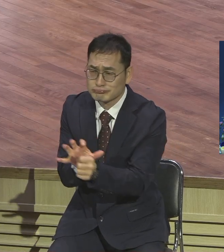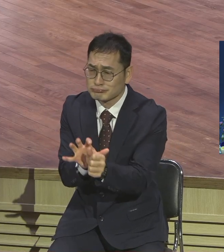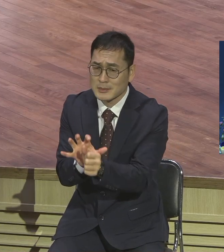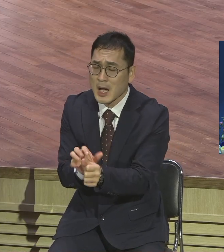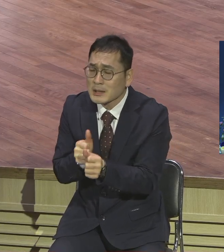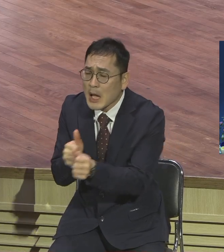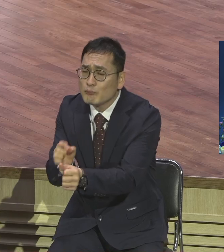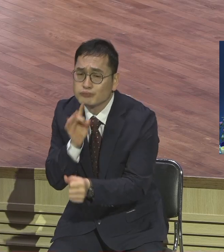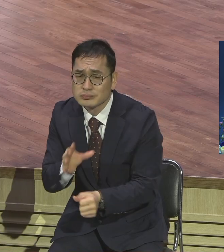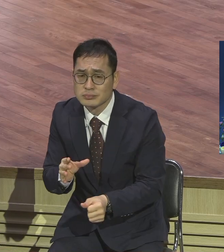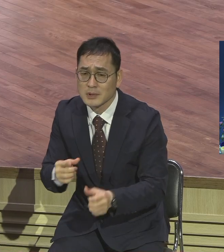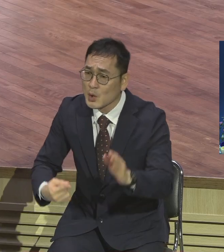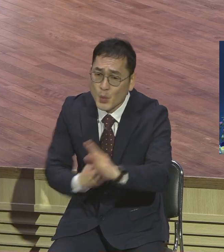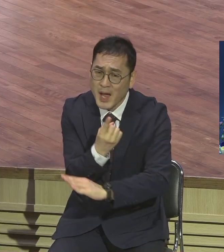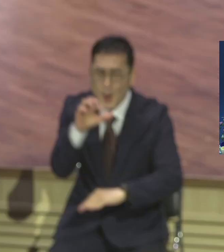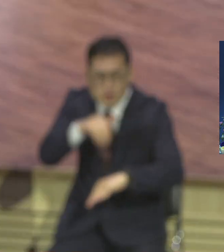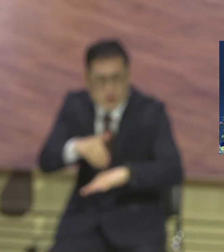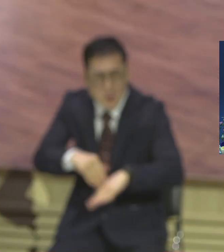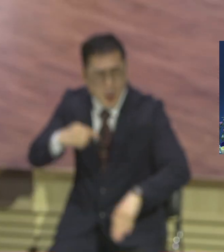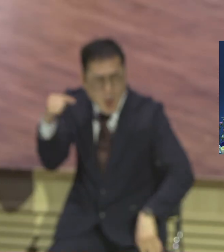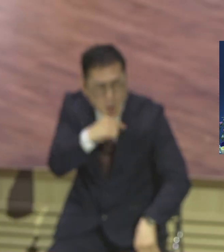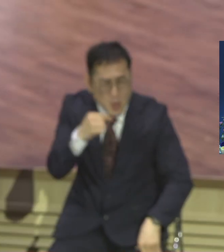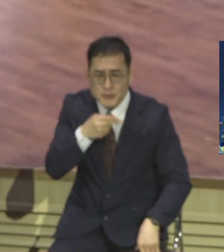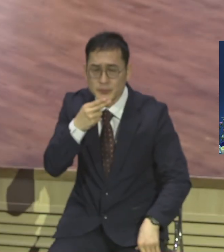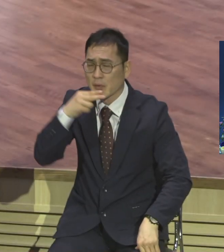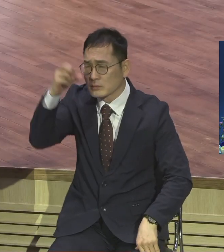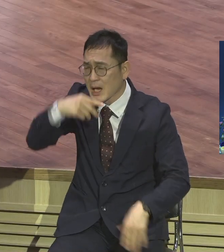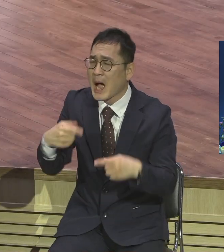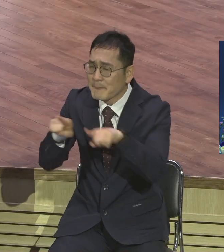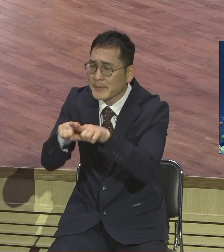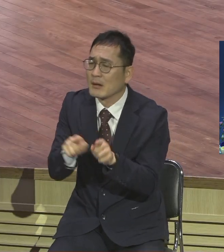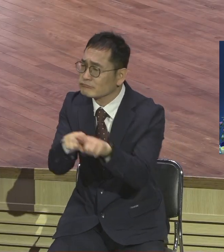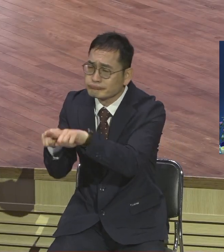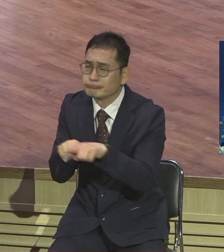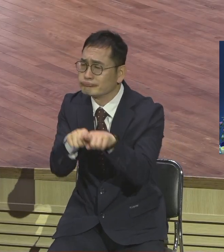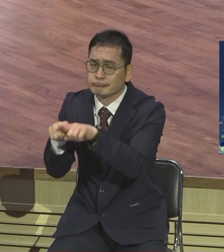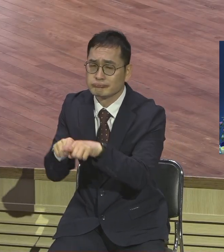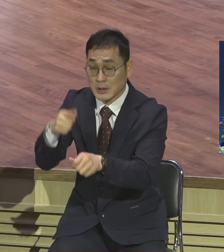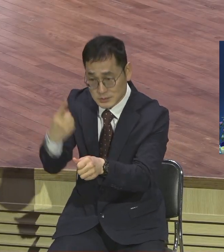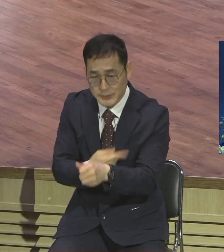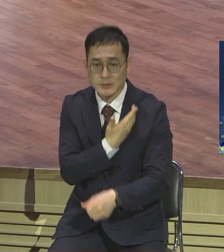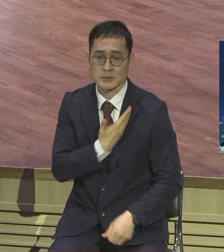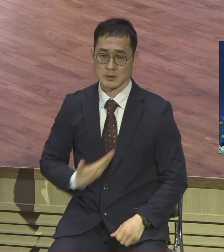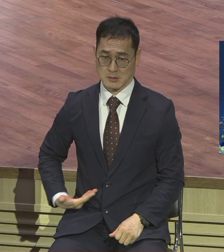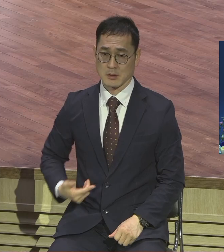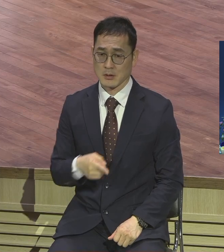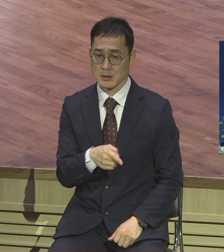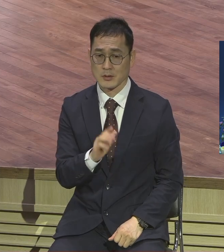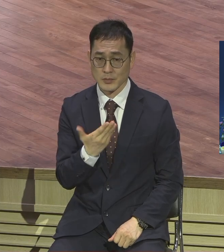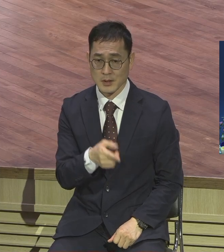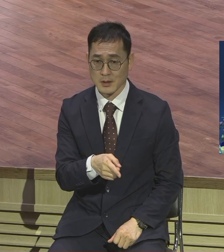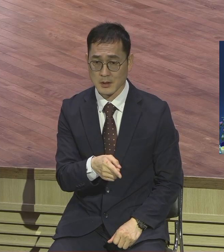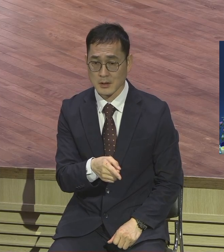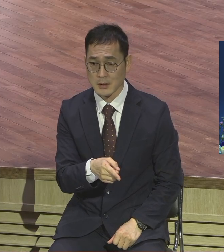그거밖에 더 있어요 뭐 어른 게 어른 게 하나도 없었어요 근데 놀라운 사실은 그